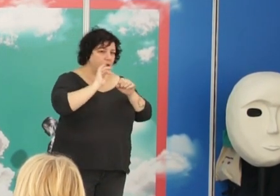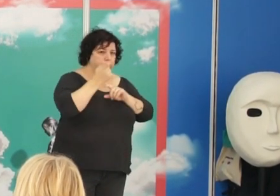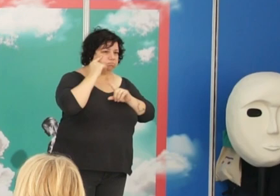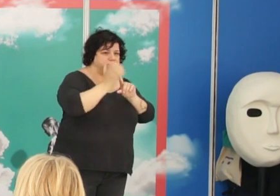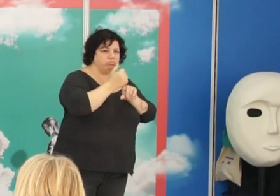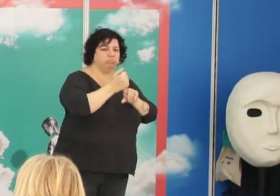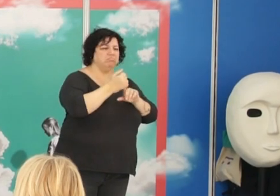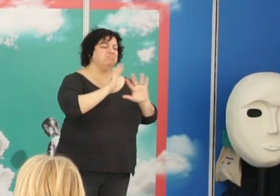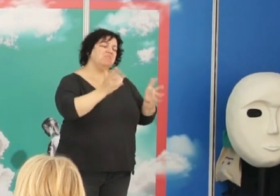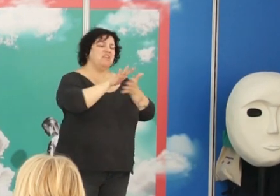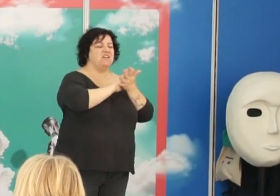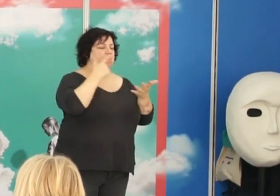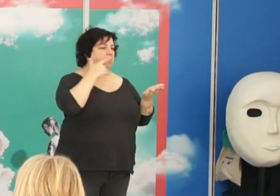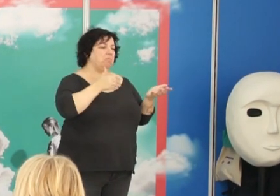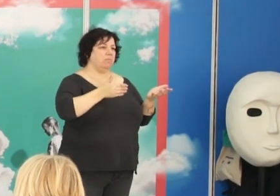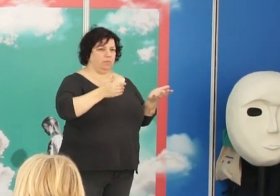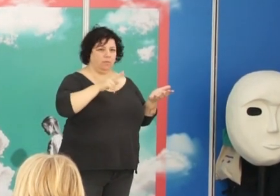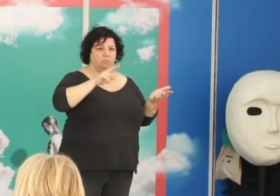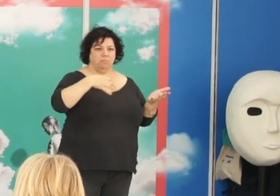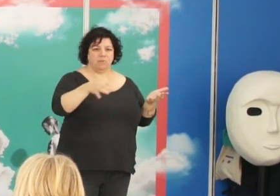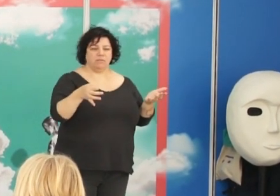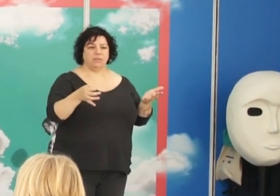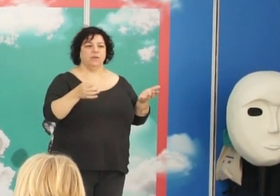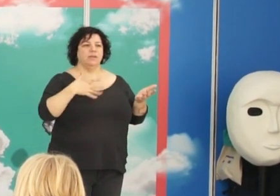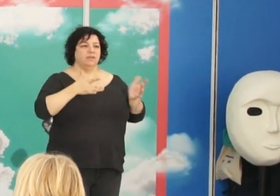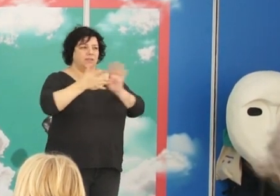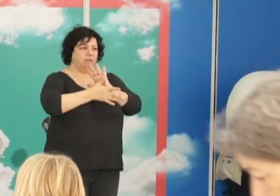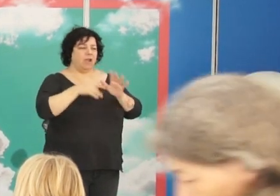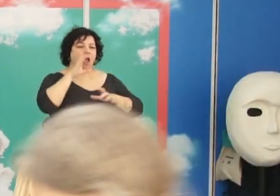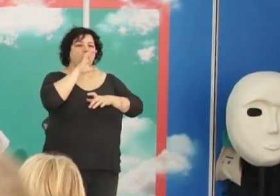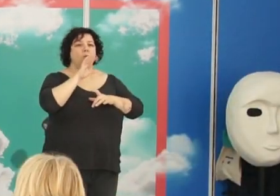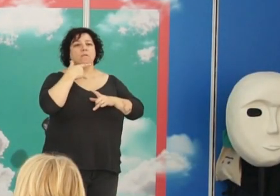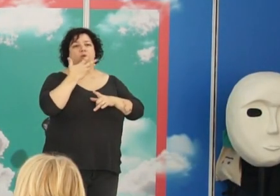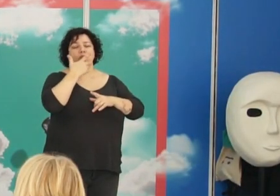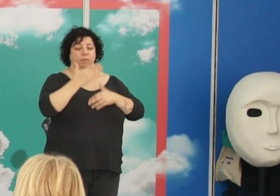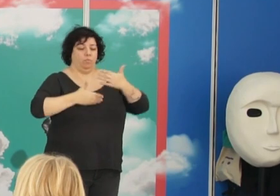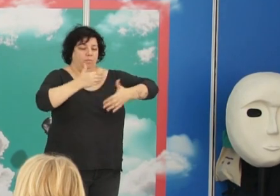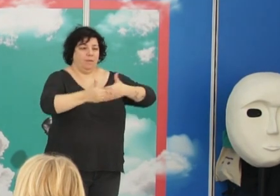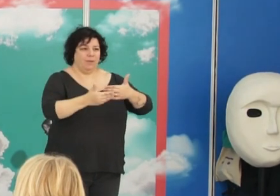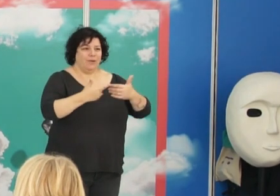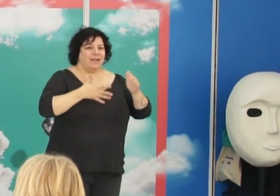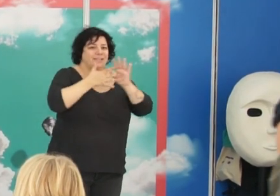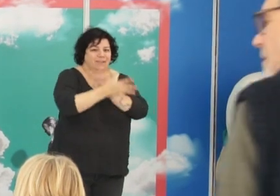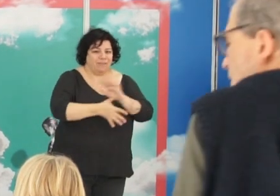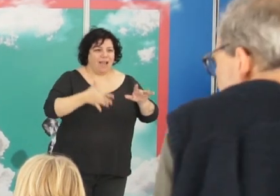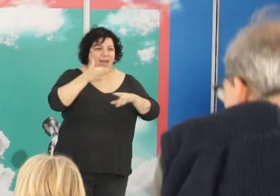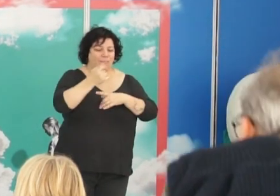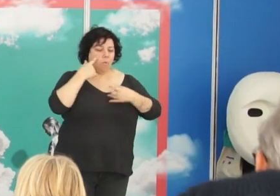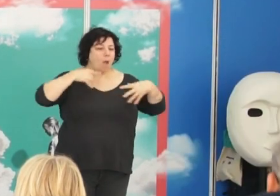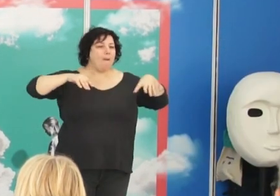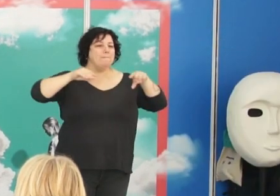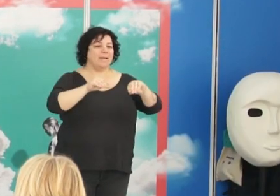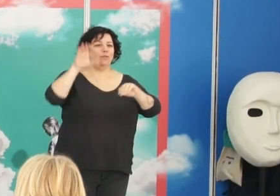en básico, ¿no? Pues, perfecto, un avance más del conocimiento. ¿Pero qué supuso, además de ese impacto